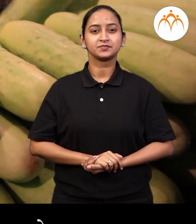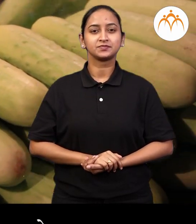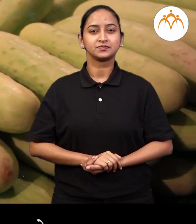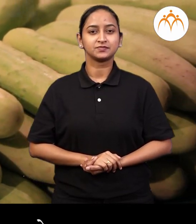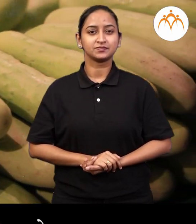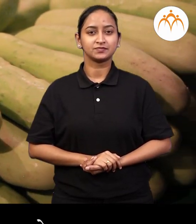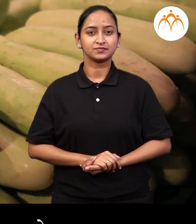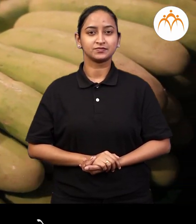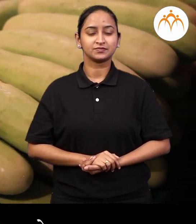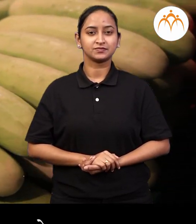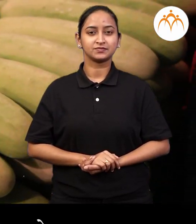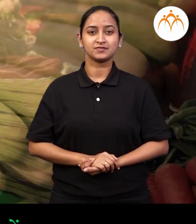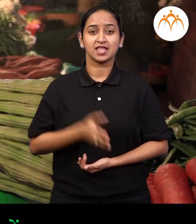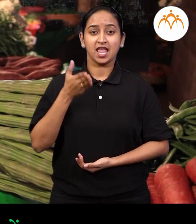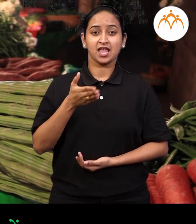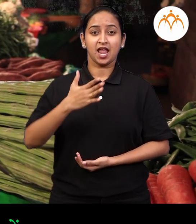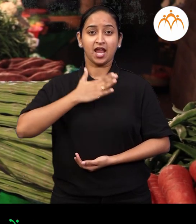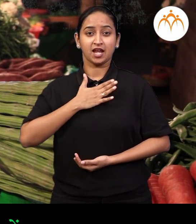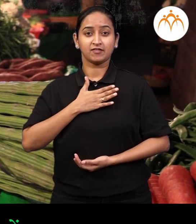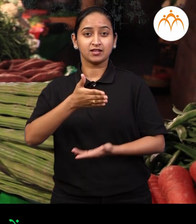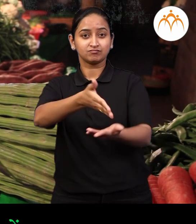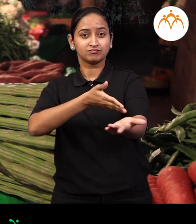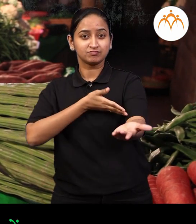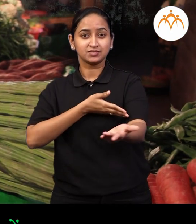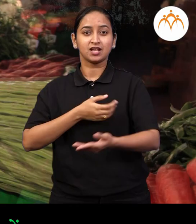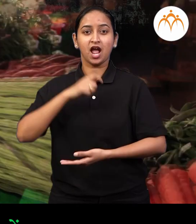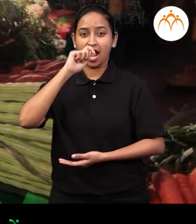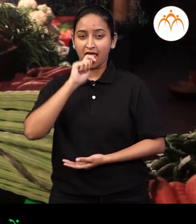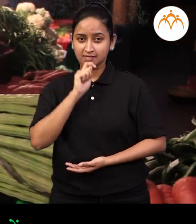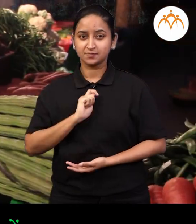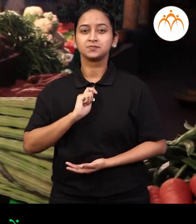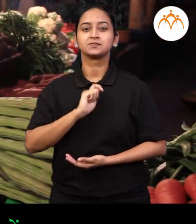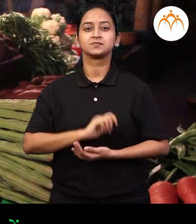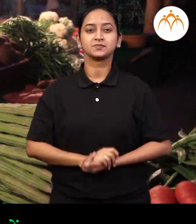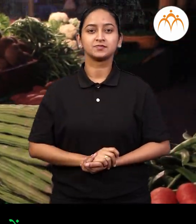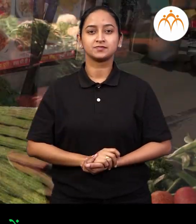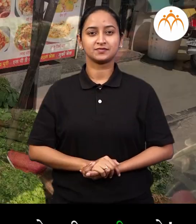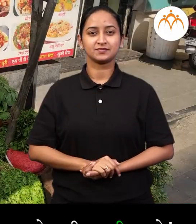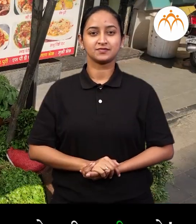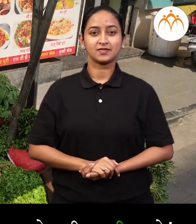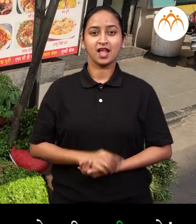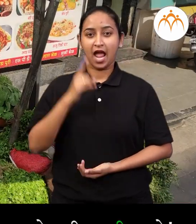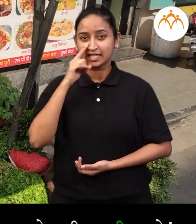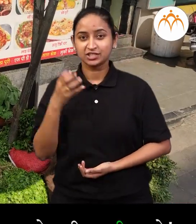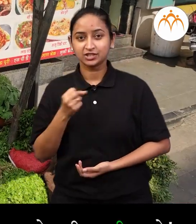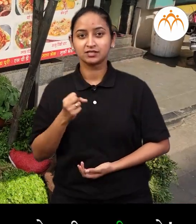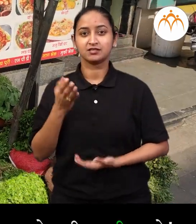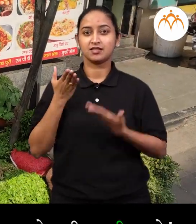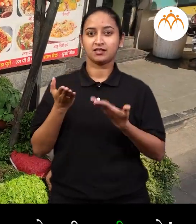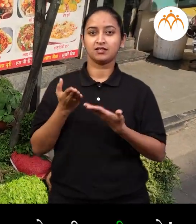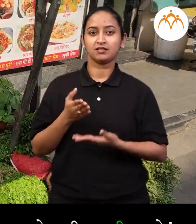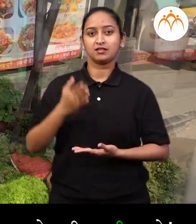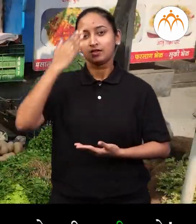या शेवग्याचा शेंगा या जिबई